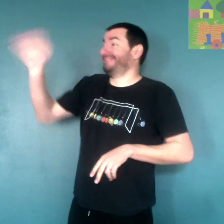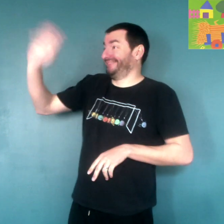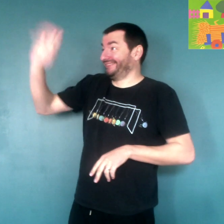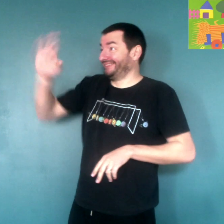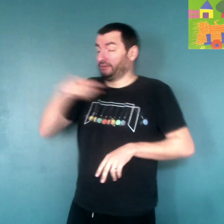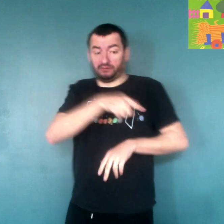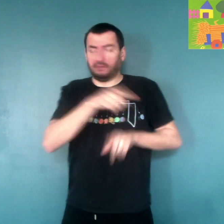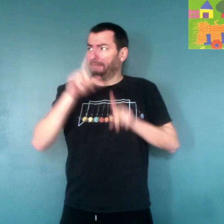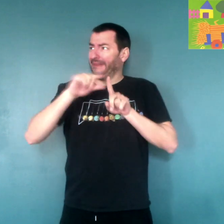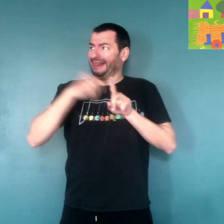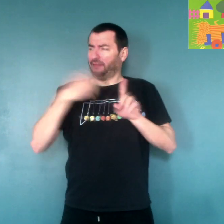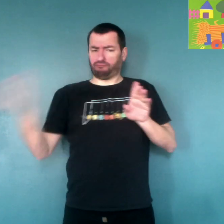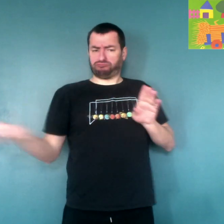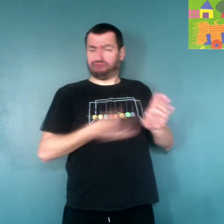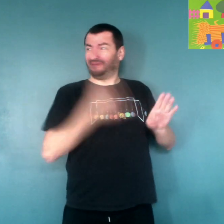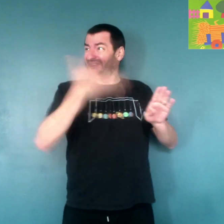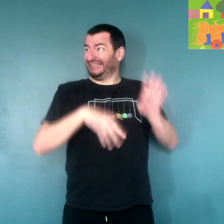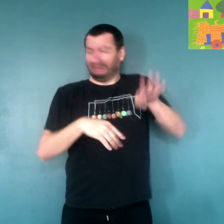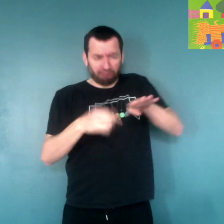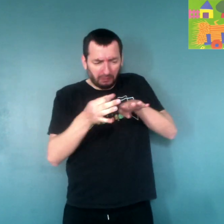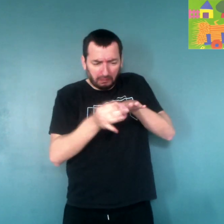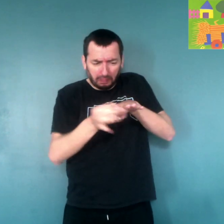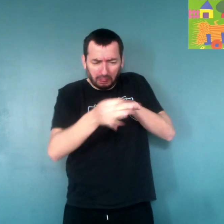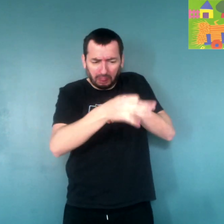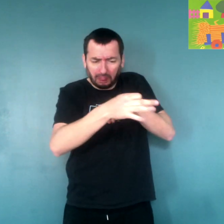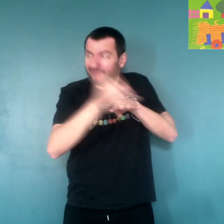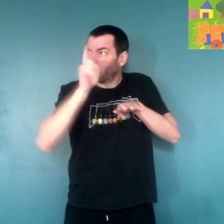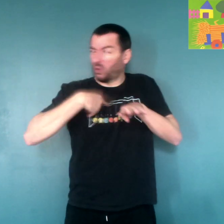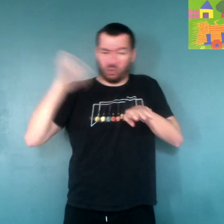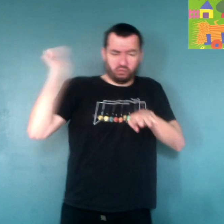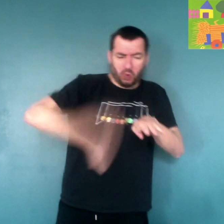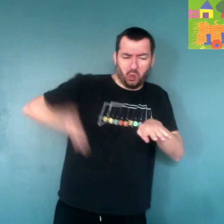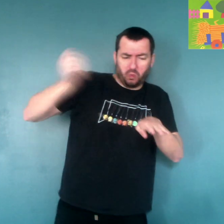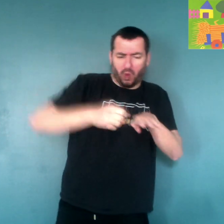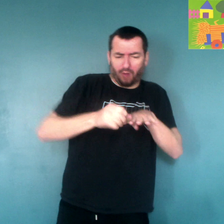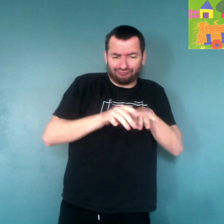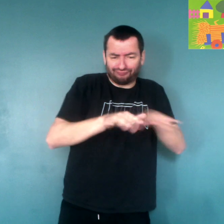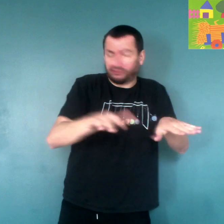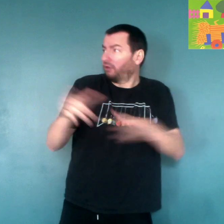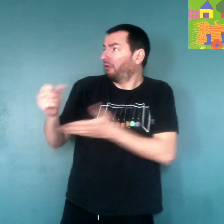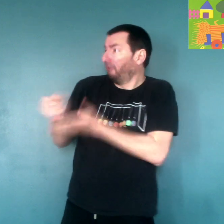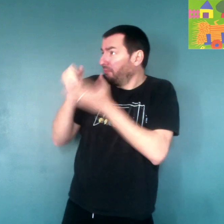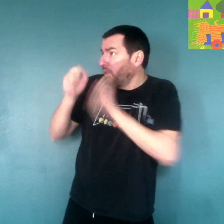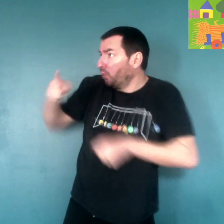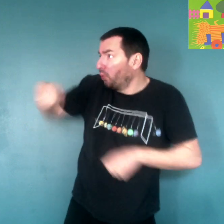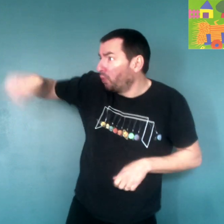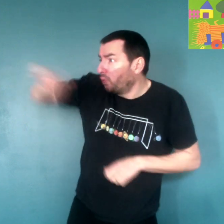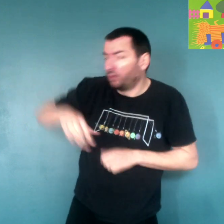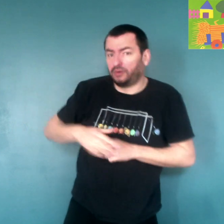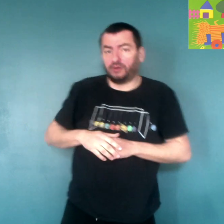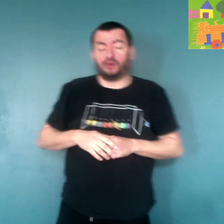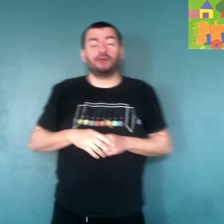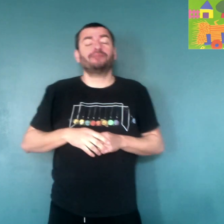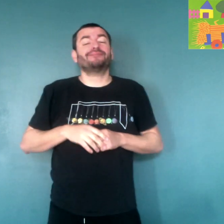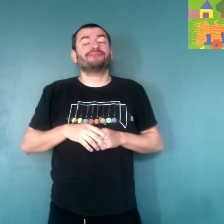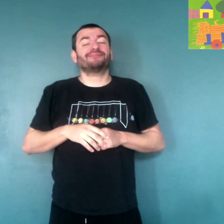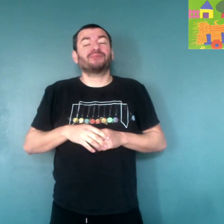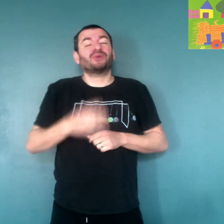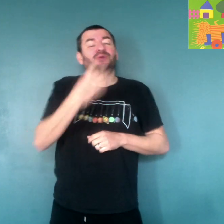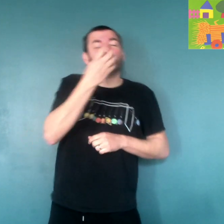Eh les copains, j'ai fini de faucher le blé, mais il faudrait que je batte les grains. Est-ce que vous voulez bien m'aider ?